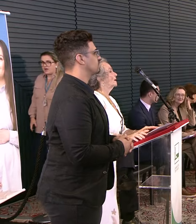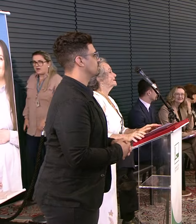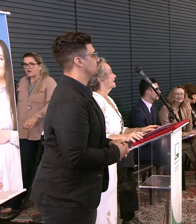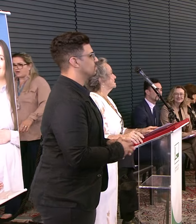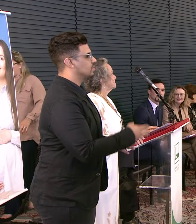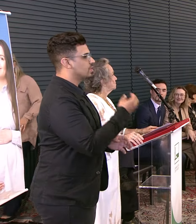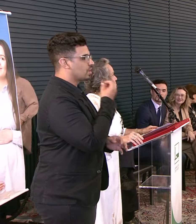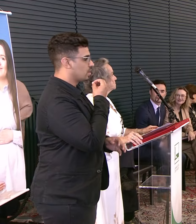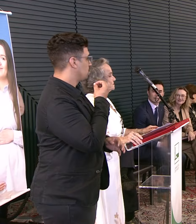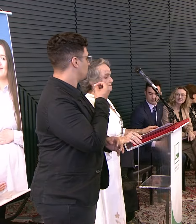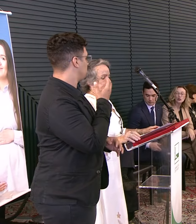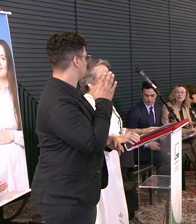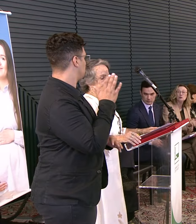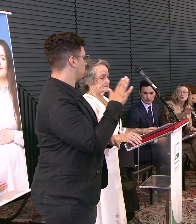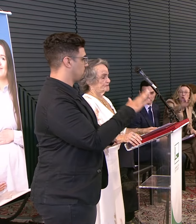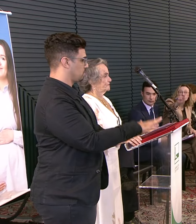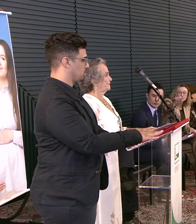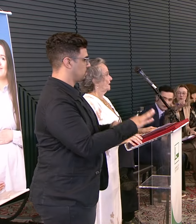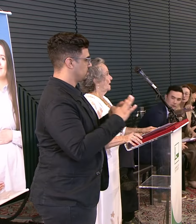Boa tarde a todos